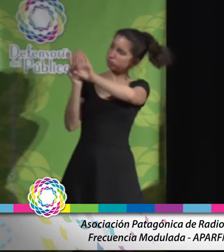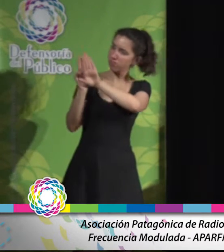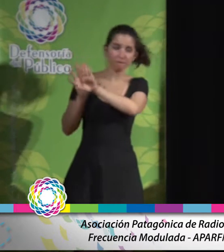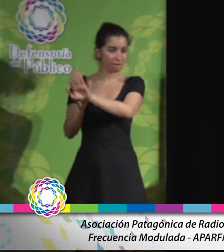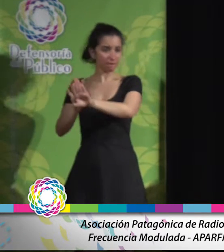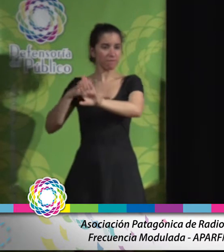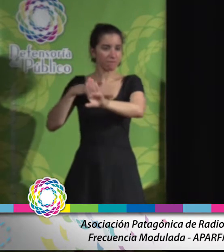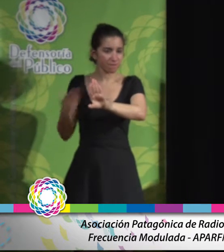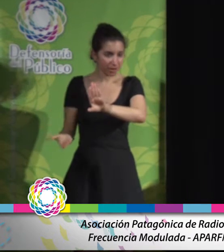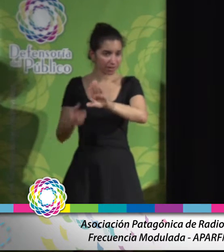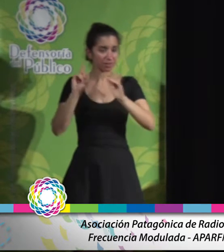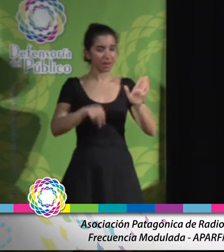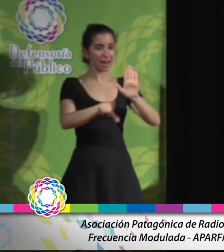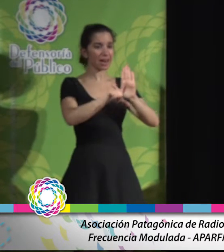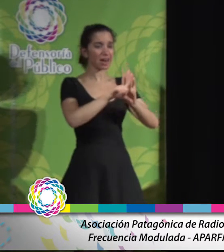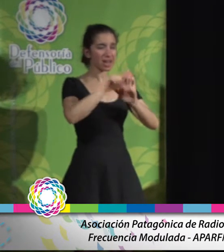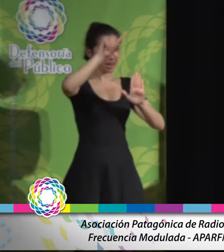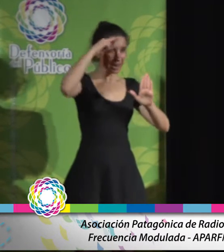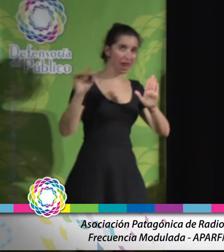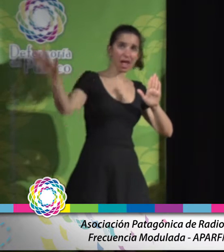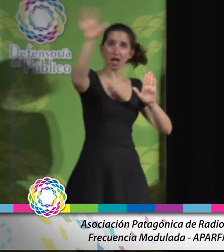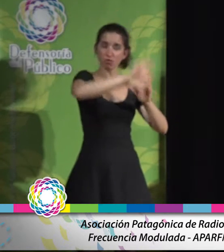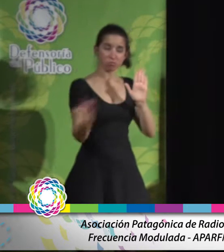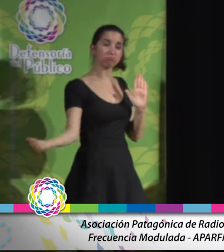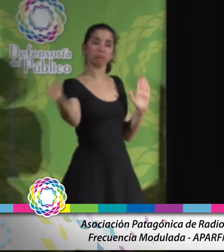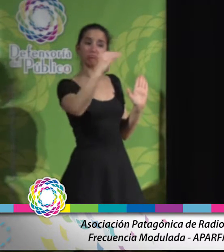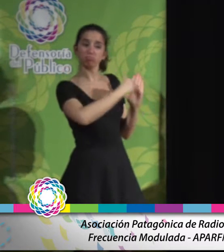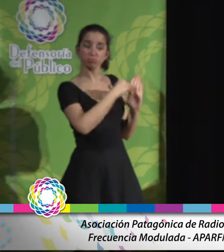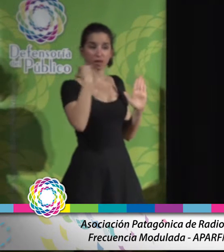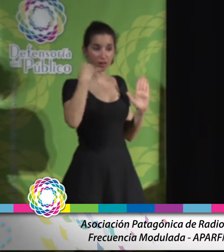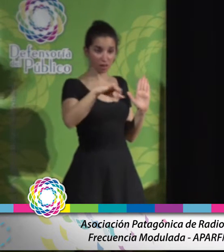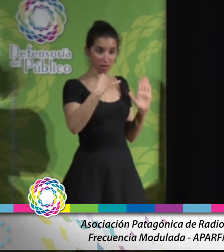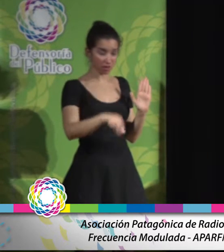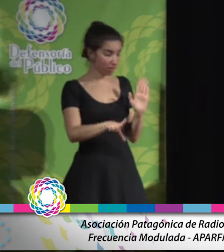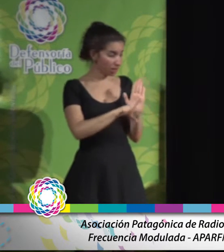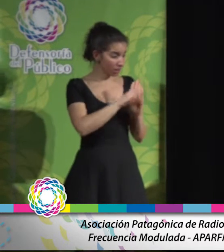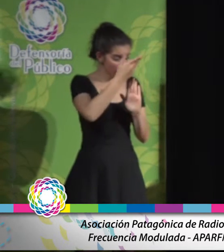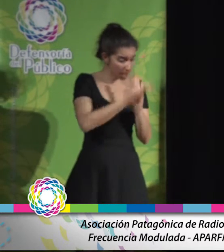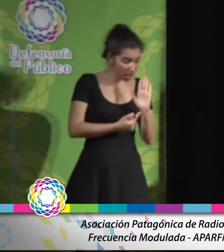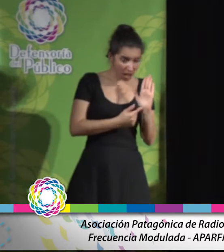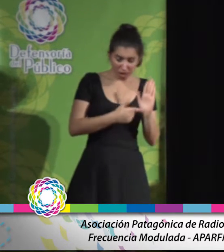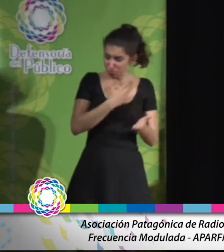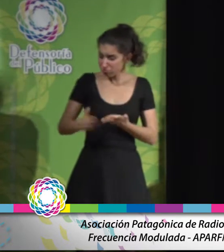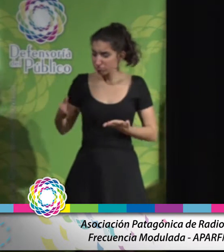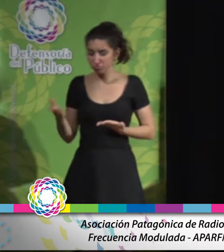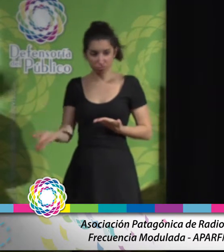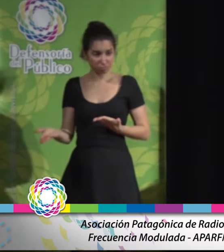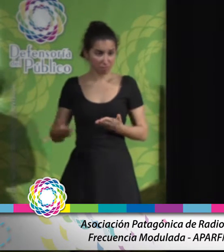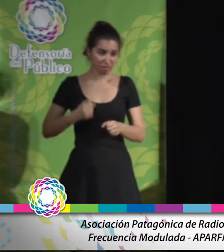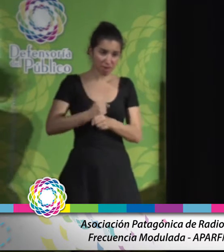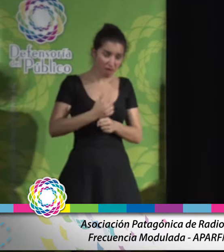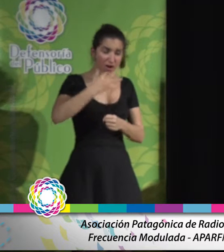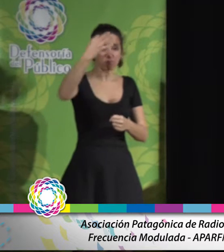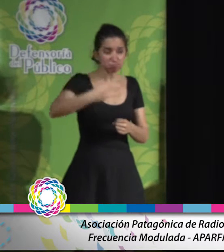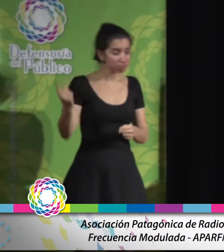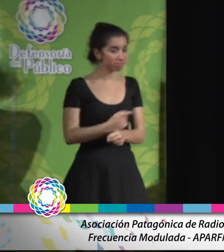incluidos en la norma nacional de medio de comunicación audiovisual, que desde su creación nos discrimina y no nos permite trabajar en